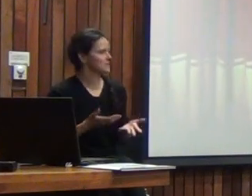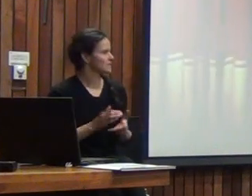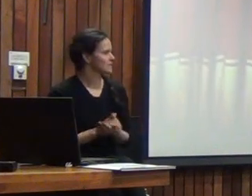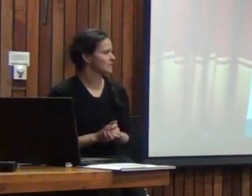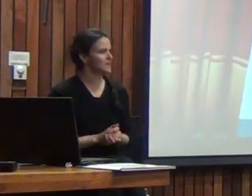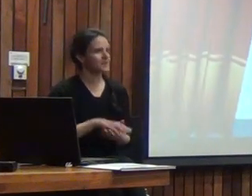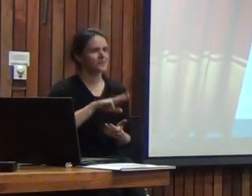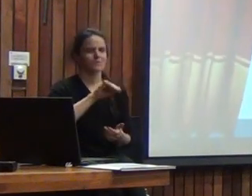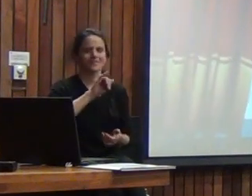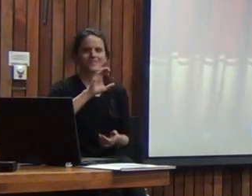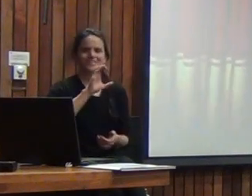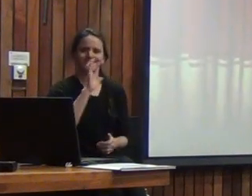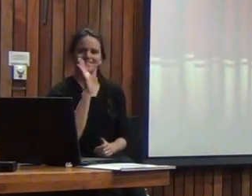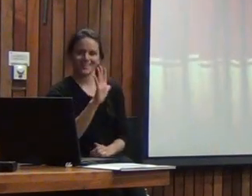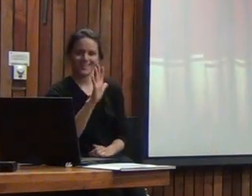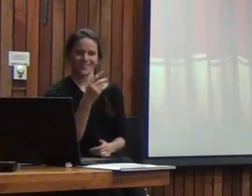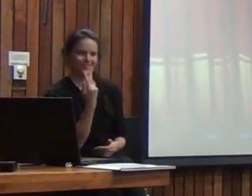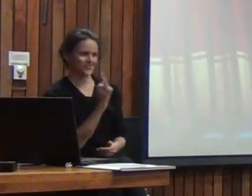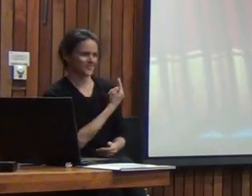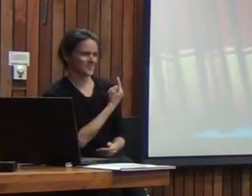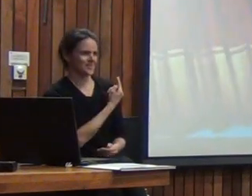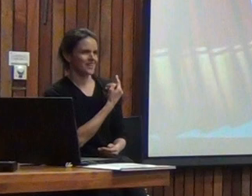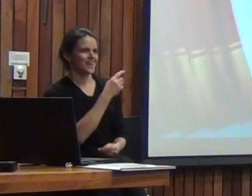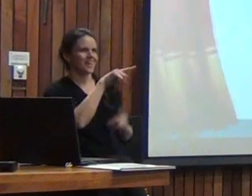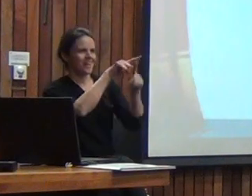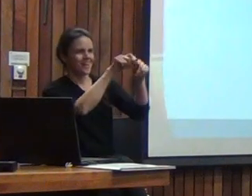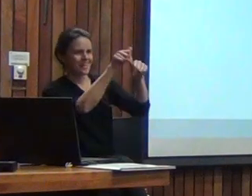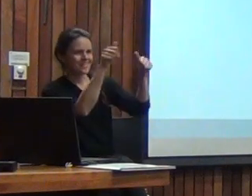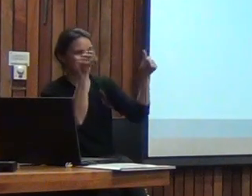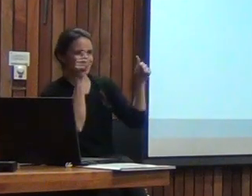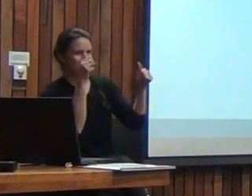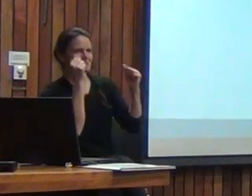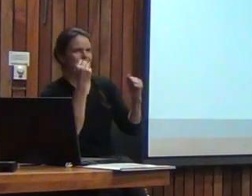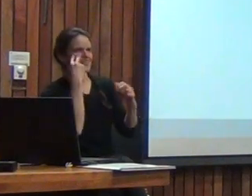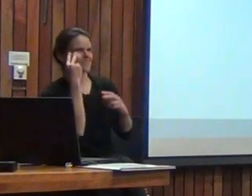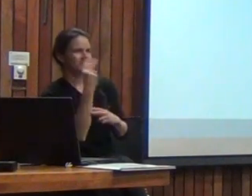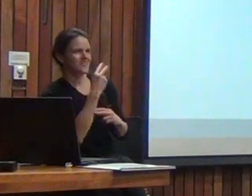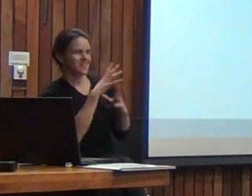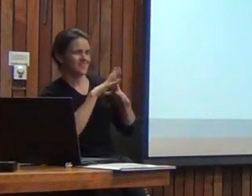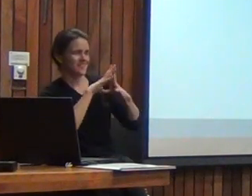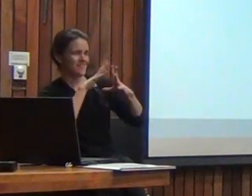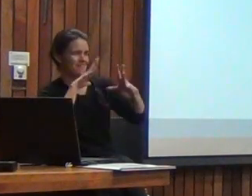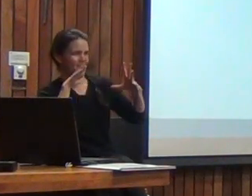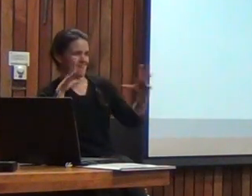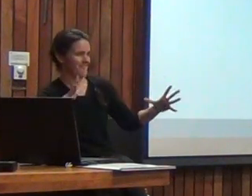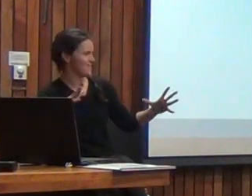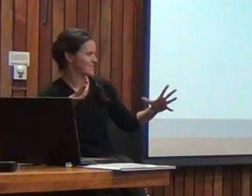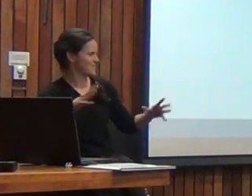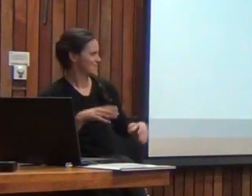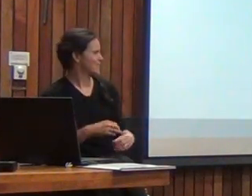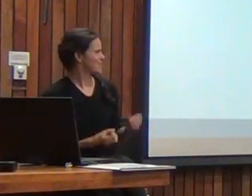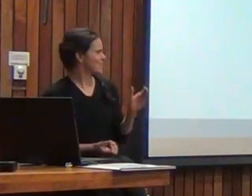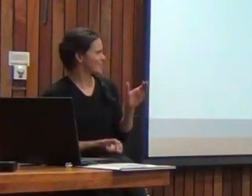al WIS-5. Los que están atrás ahora pueden ver una imagen grande de la nueva batería.